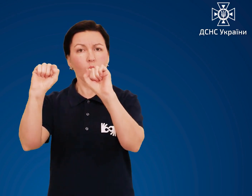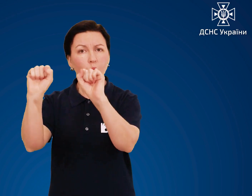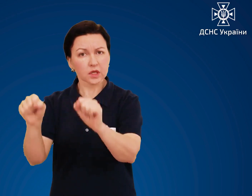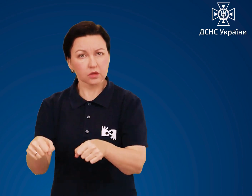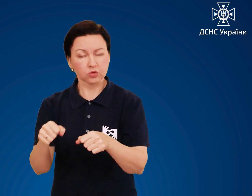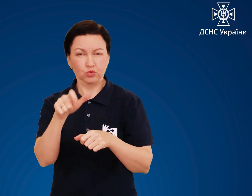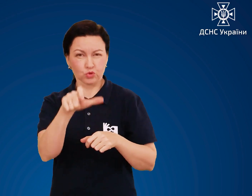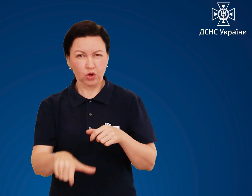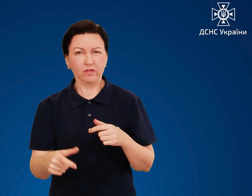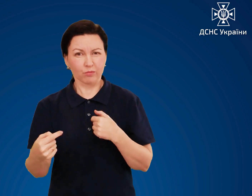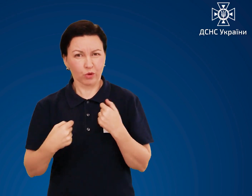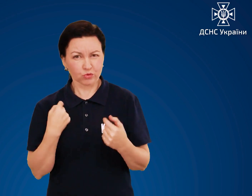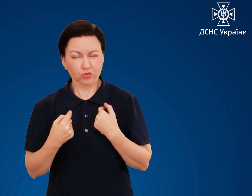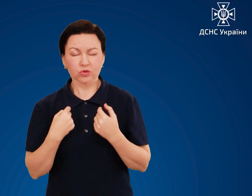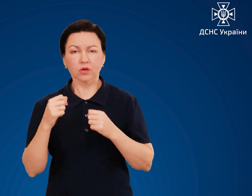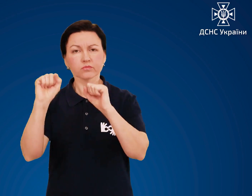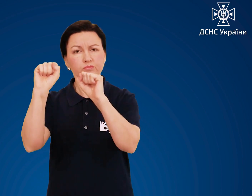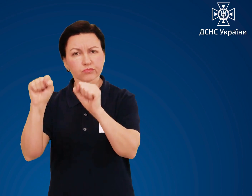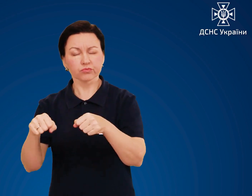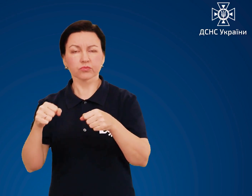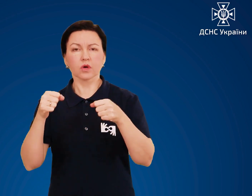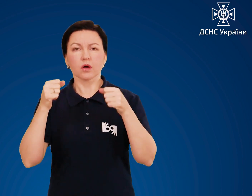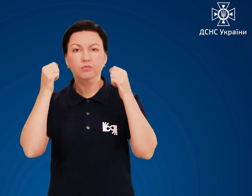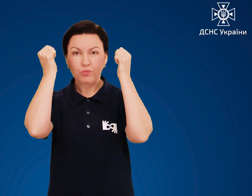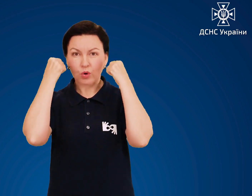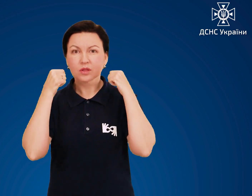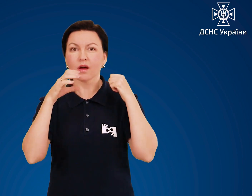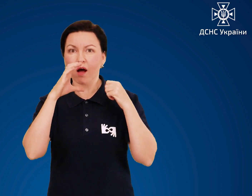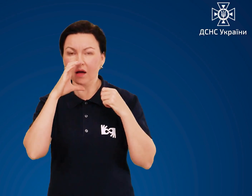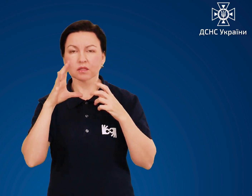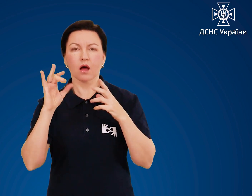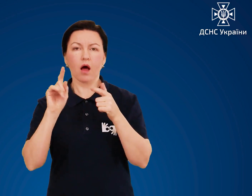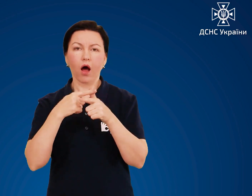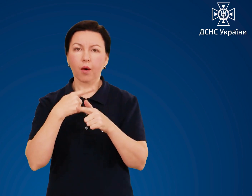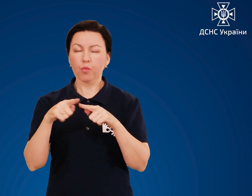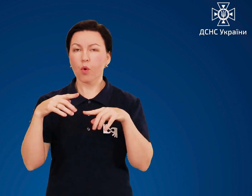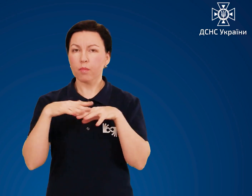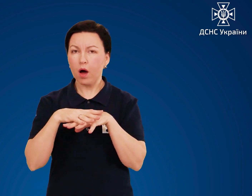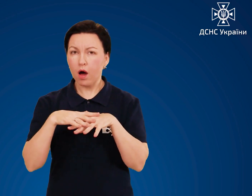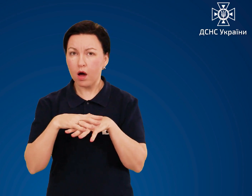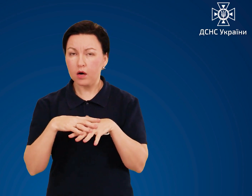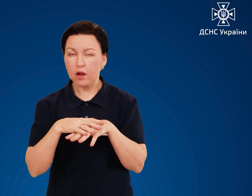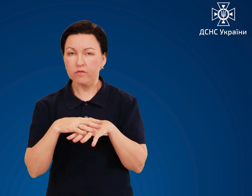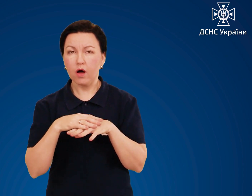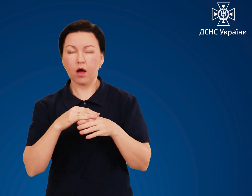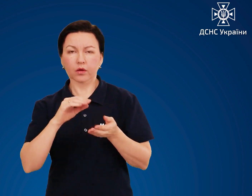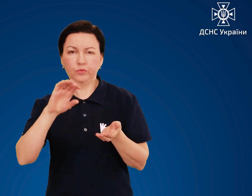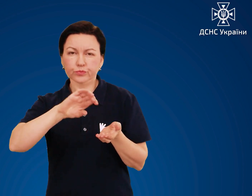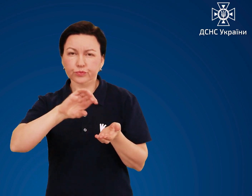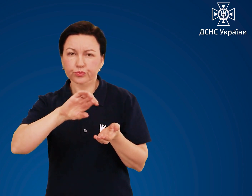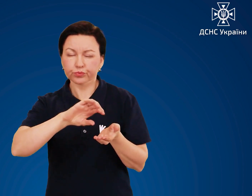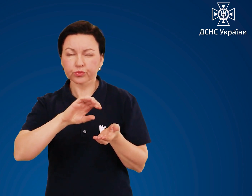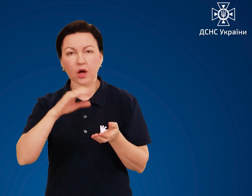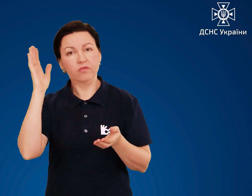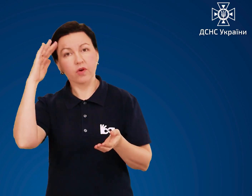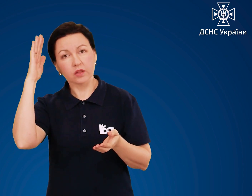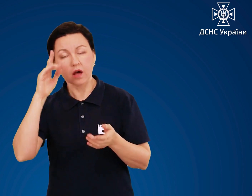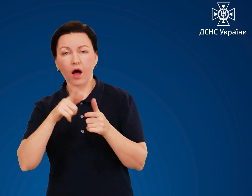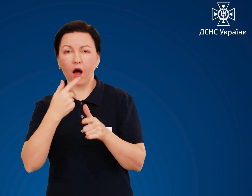потерпілого протигаз або ватномарливу пов'язку, попередньо змочивши її водою або 2